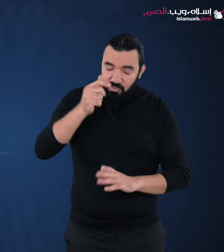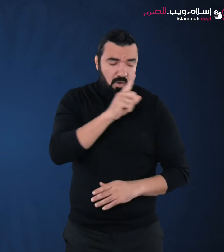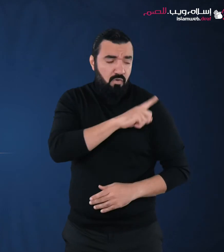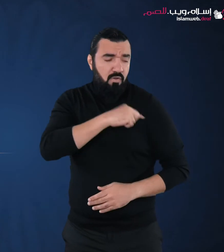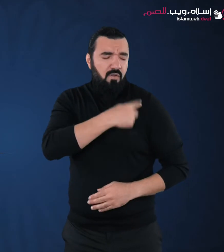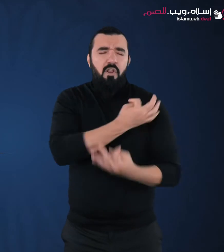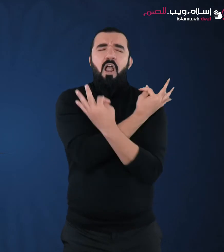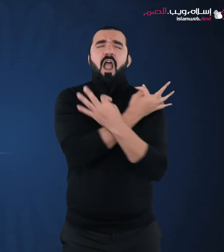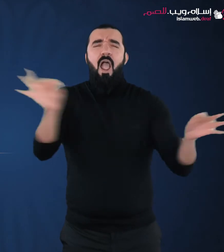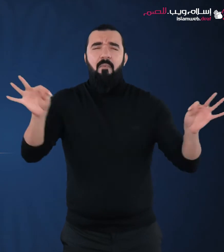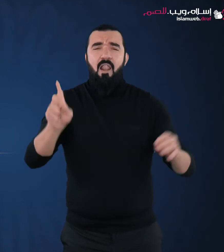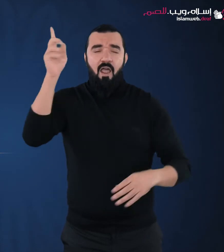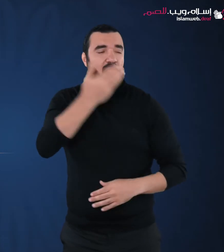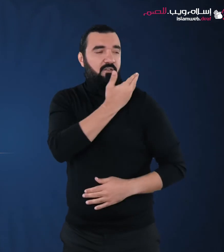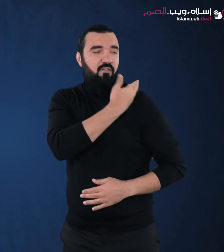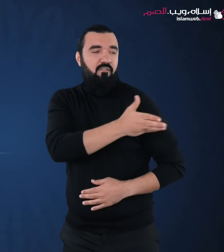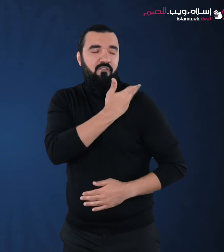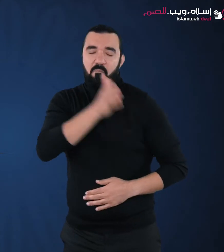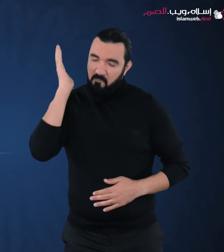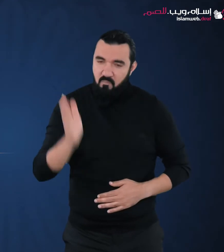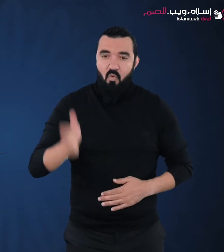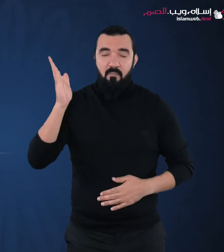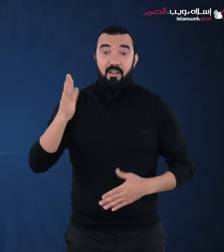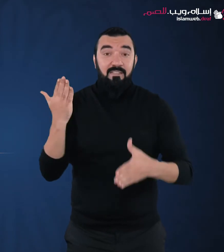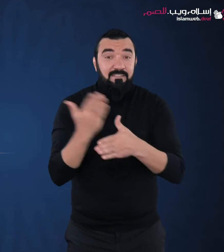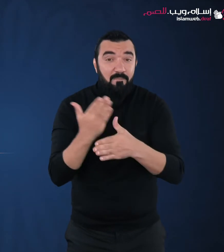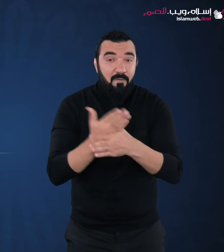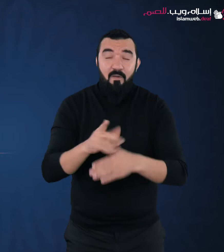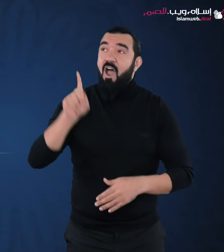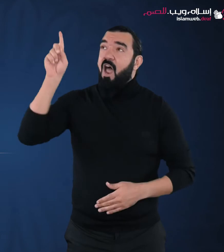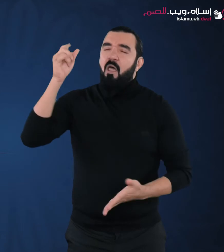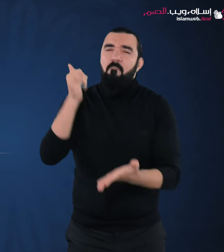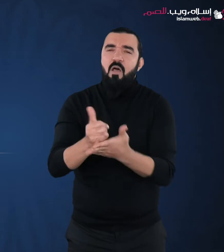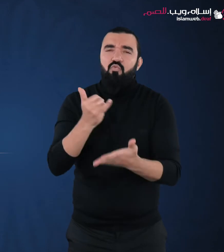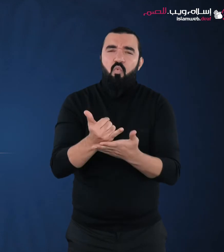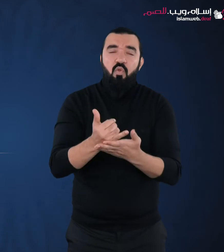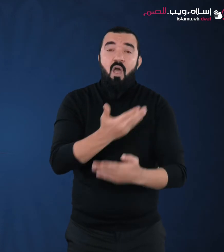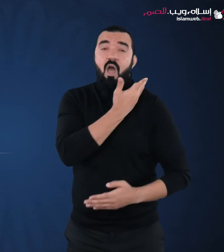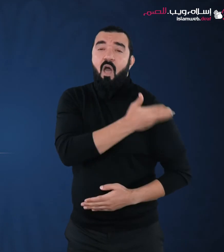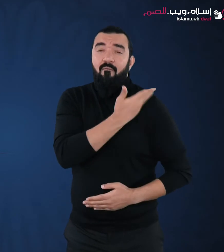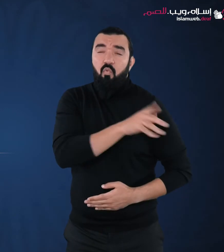الذنوب جميعا إنه هو الغفور الرحيم